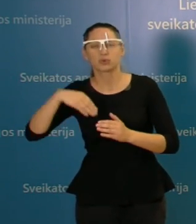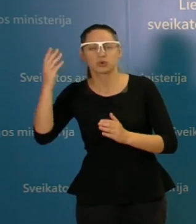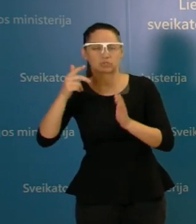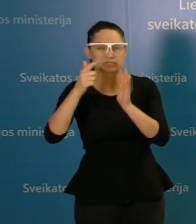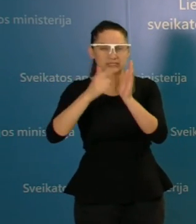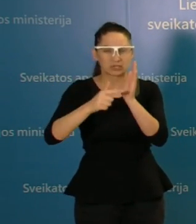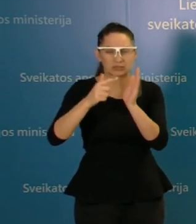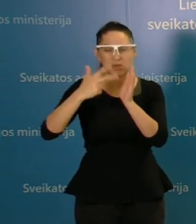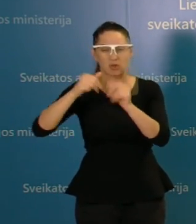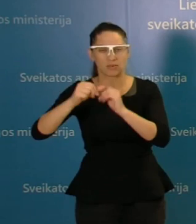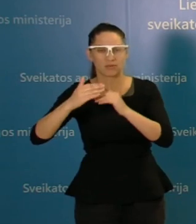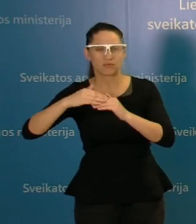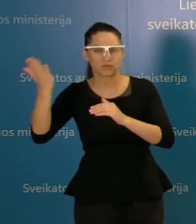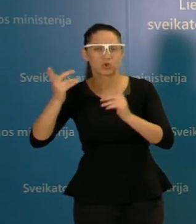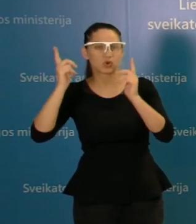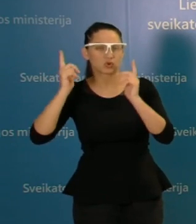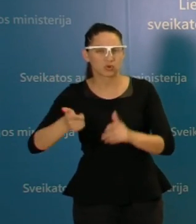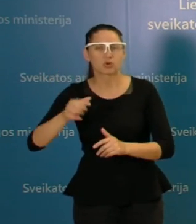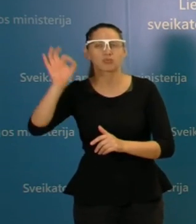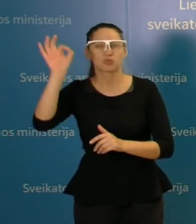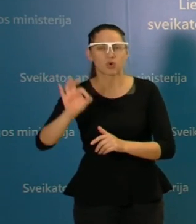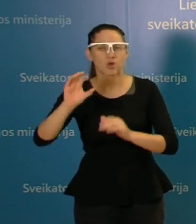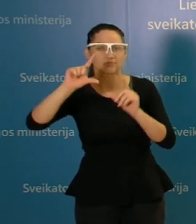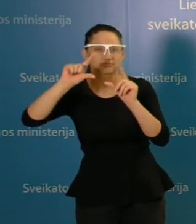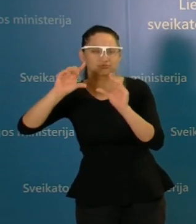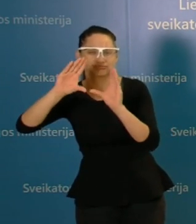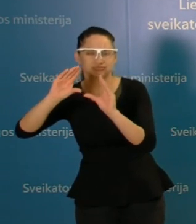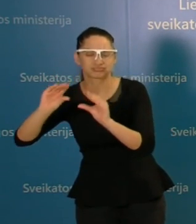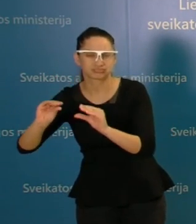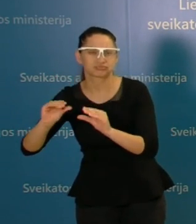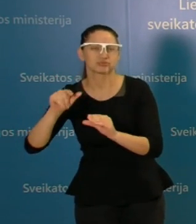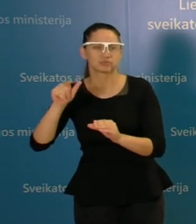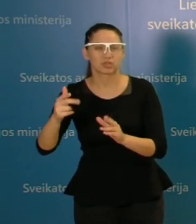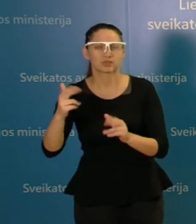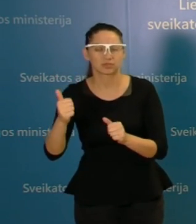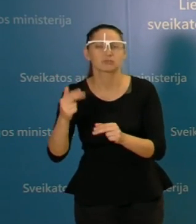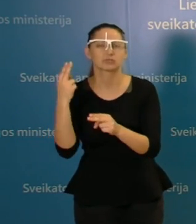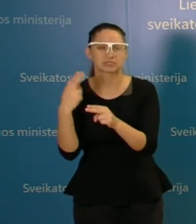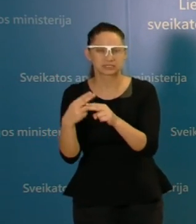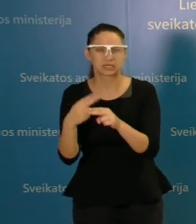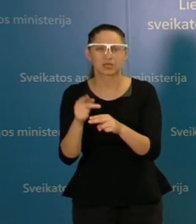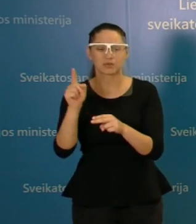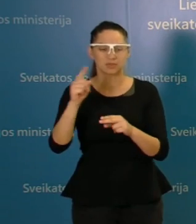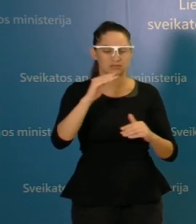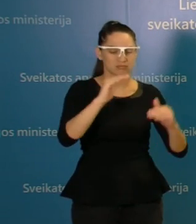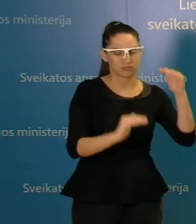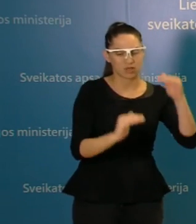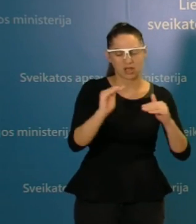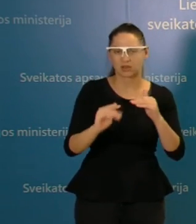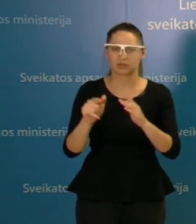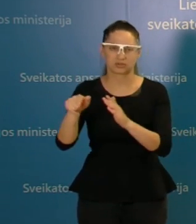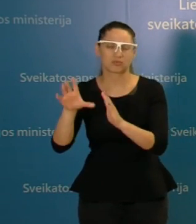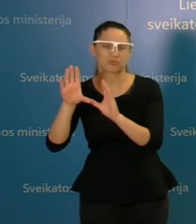-80 metų, tai aišku, tas procentas žymiai sumažėja, ent teigiamų daugiau, bet patys atveju skaičiai yra mažesni.